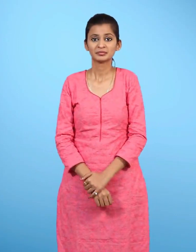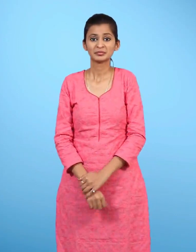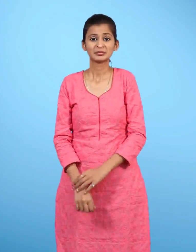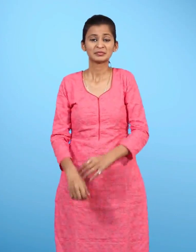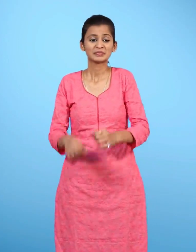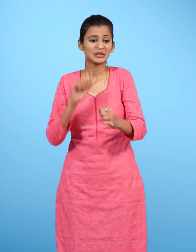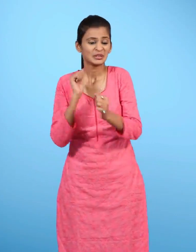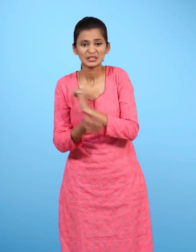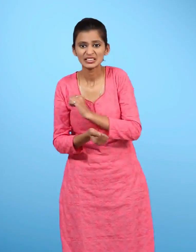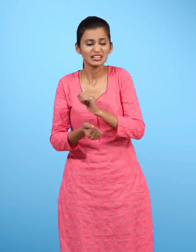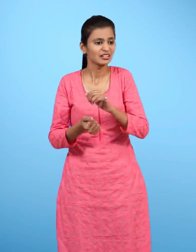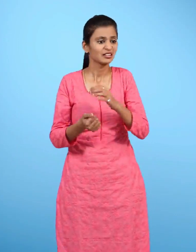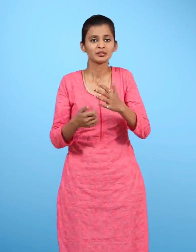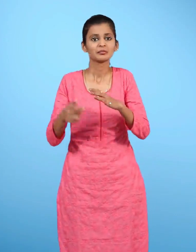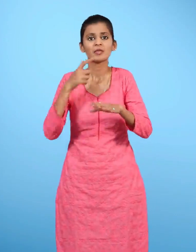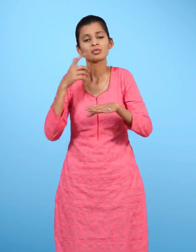तब मीनू की घर के लोग क्या करेंगे